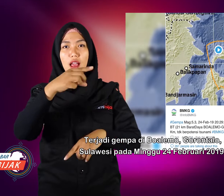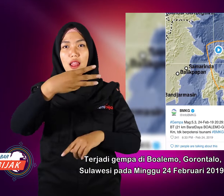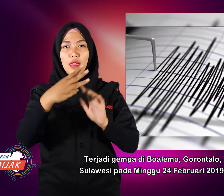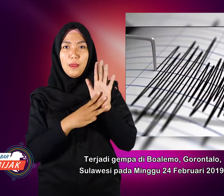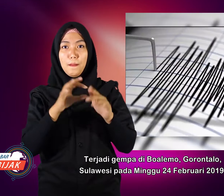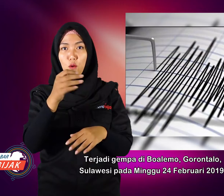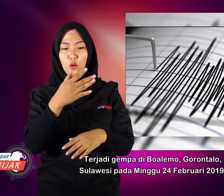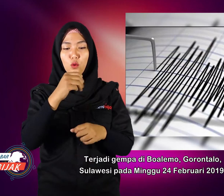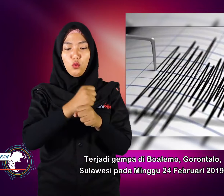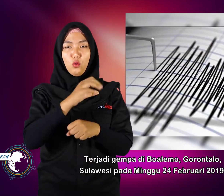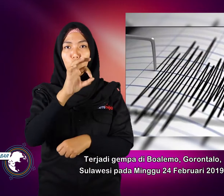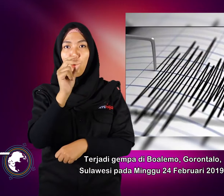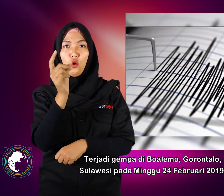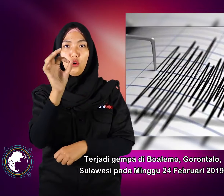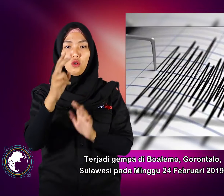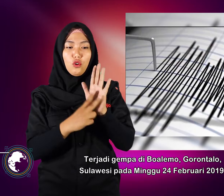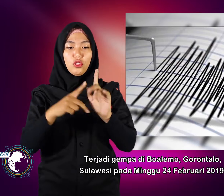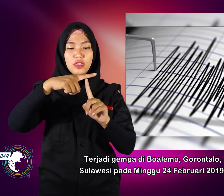24 Februari 2019.